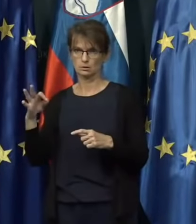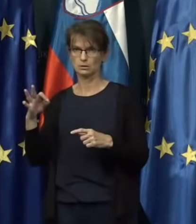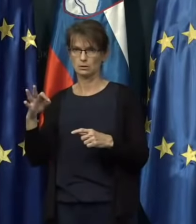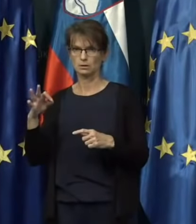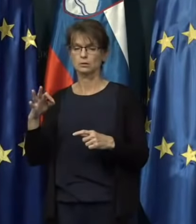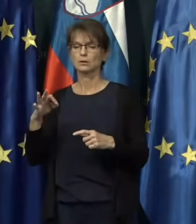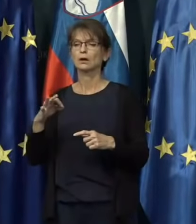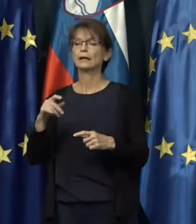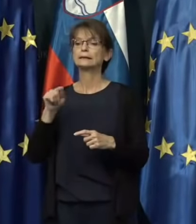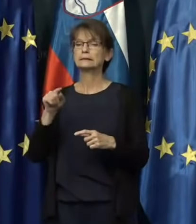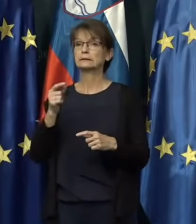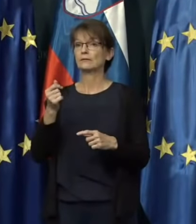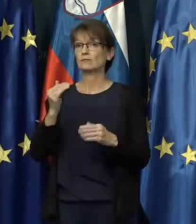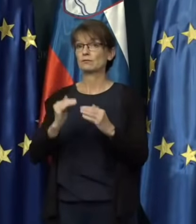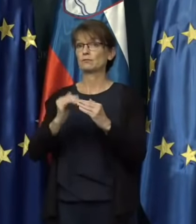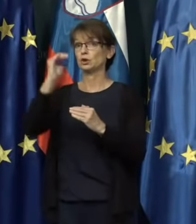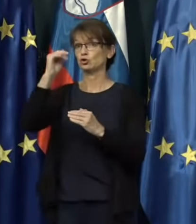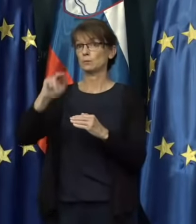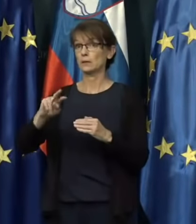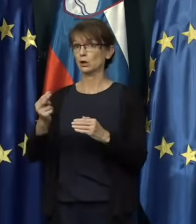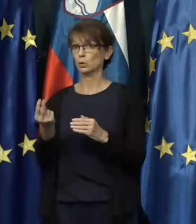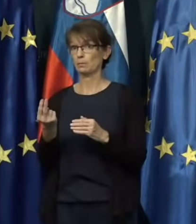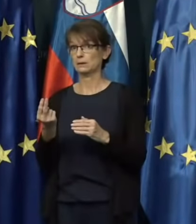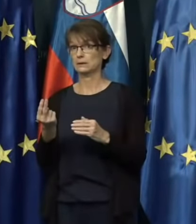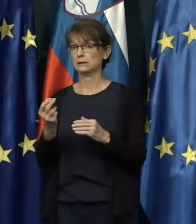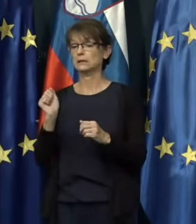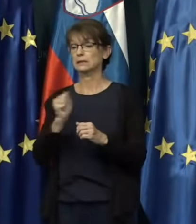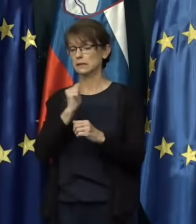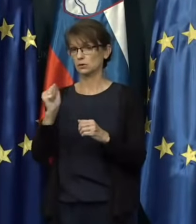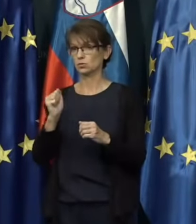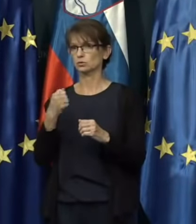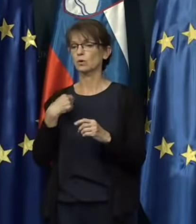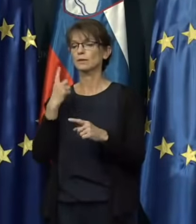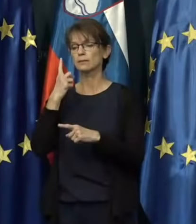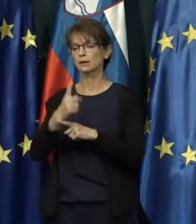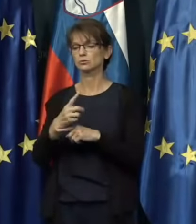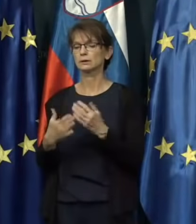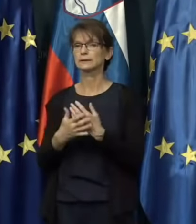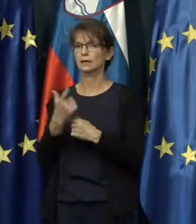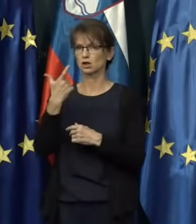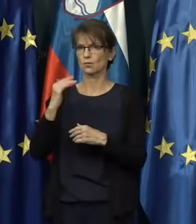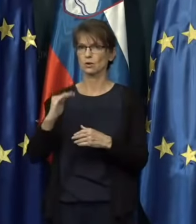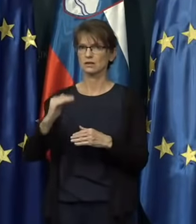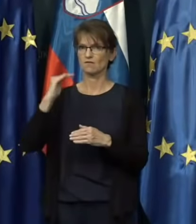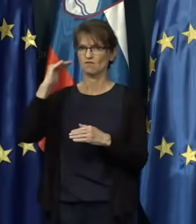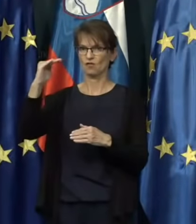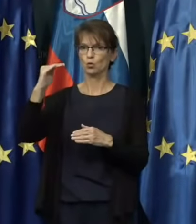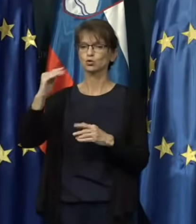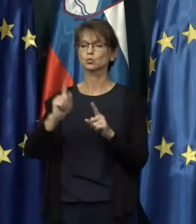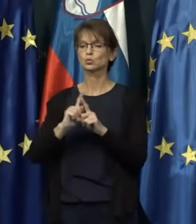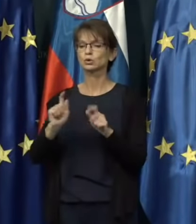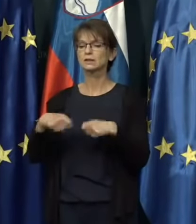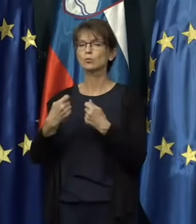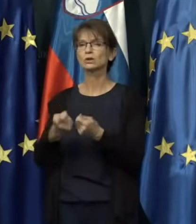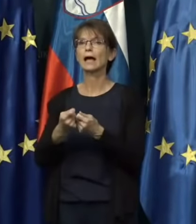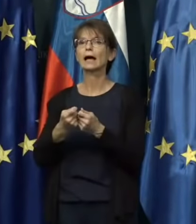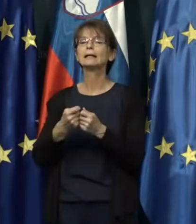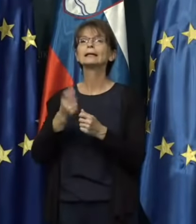z višjim nadomestilom. Tako da smo se odločili za dvojni vojskost in s tem nekako dali tudi signal